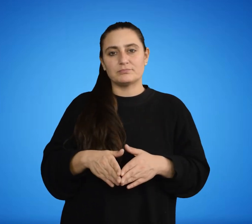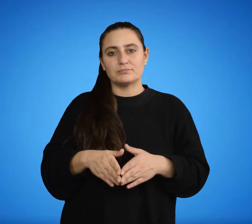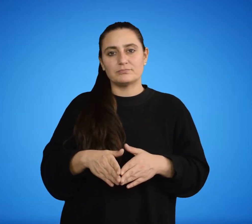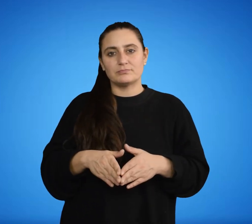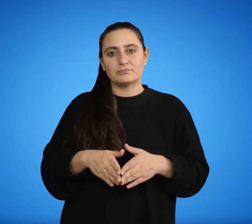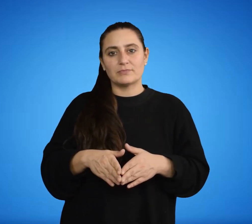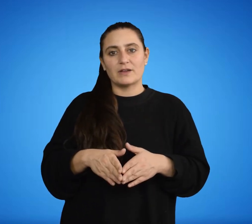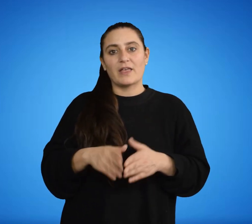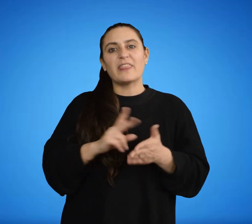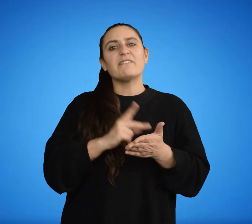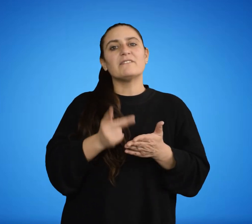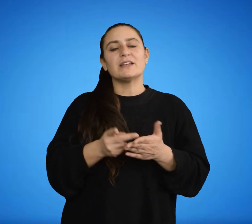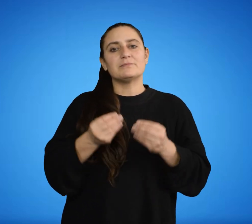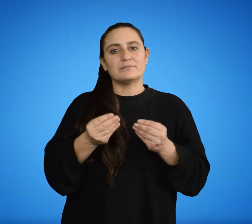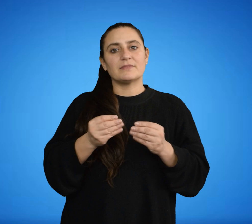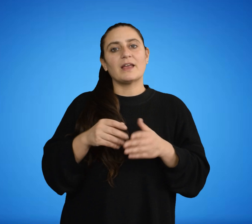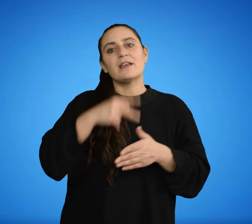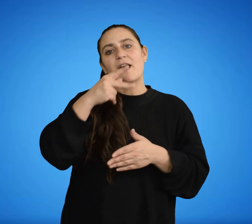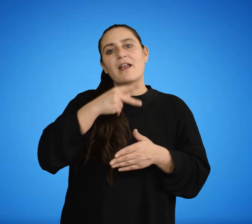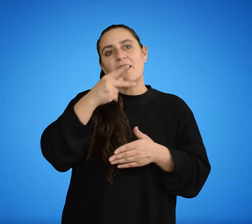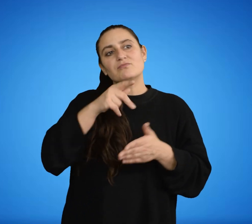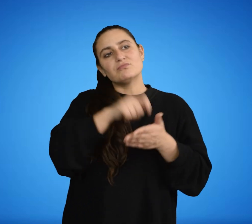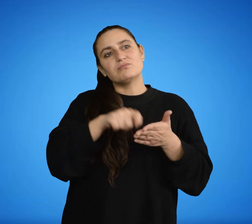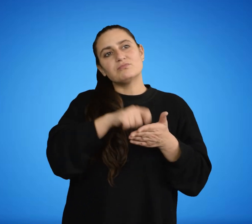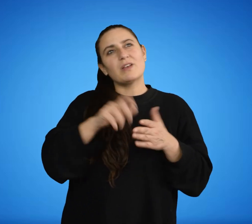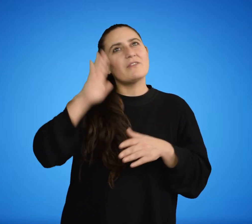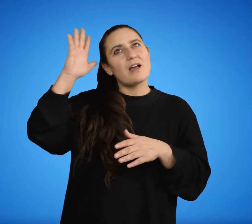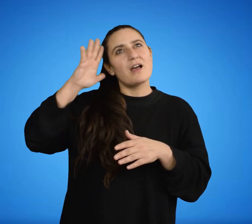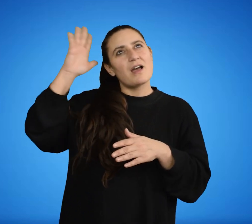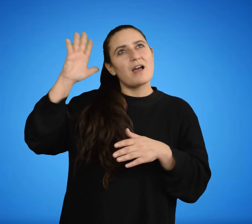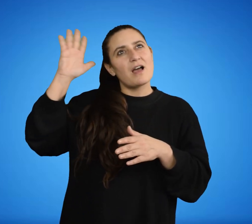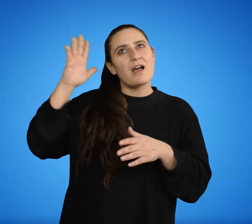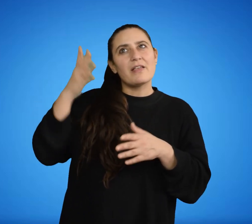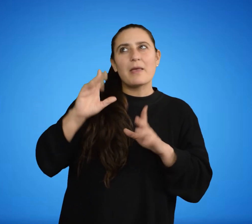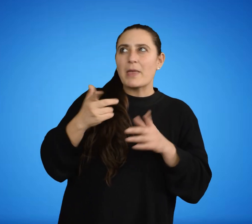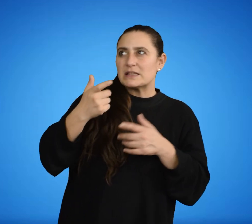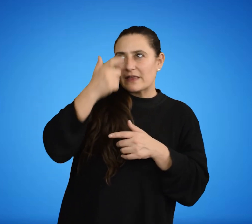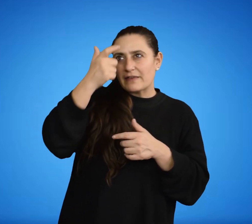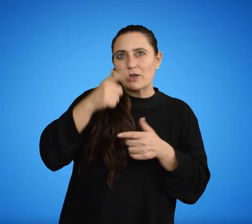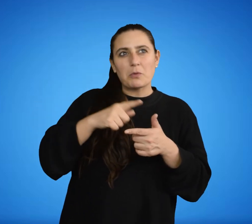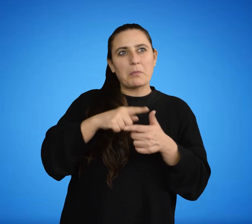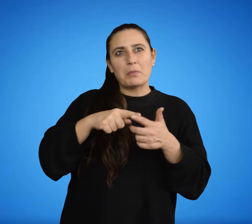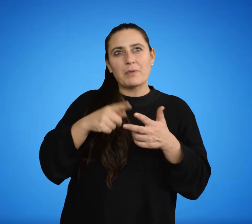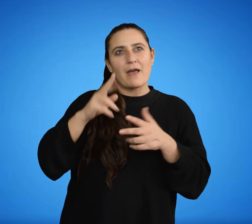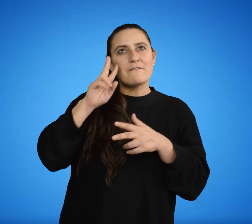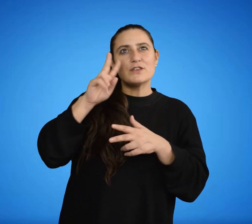La define como narraciones fantásticas combinadas con medios científicos y visiones